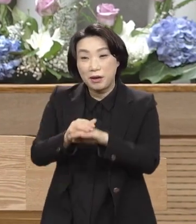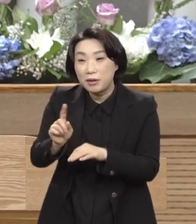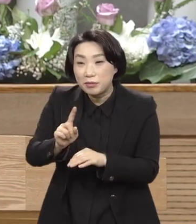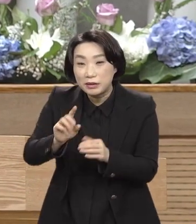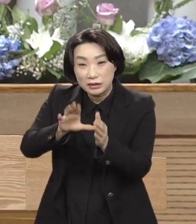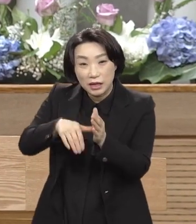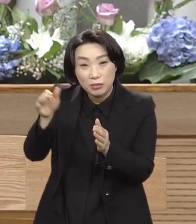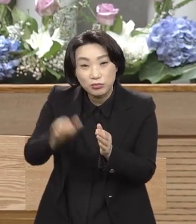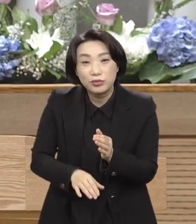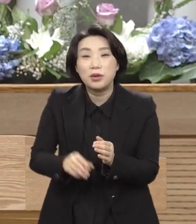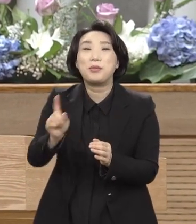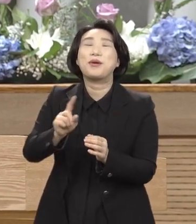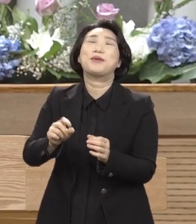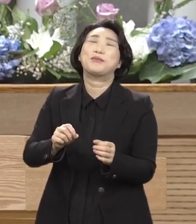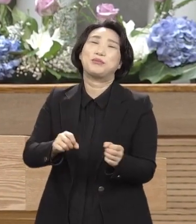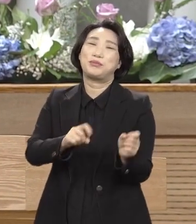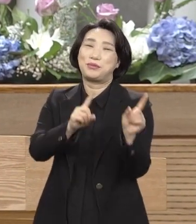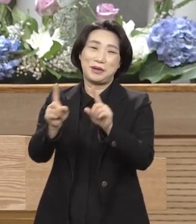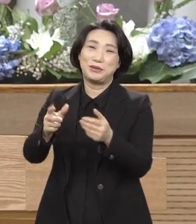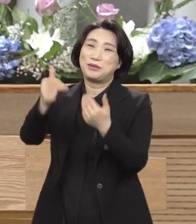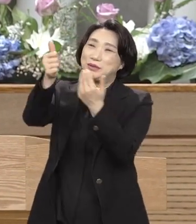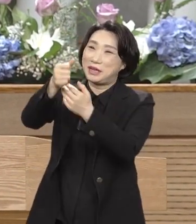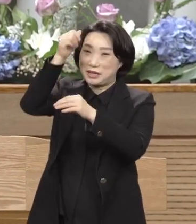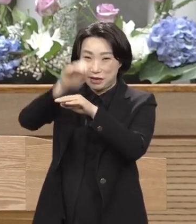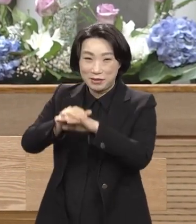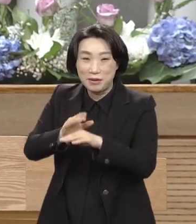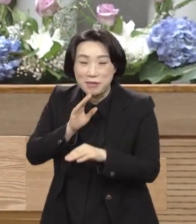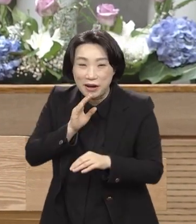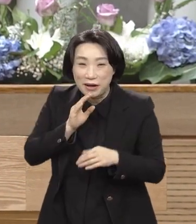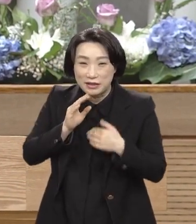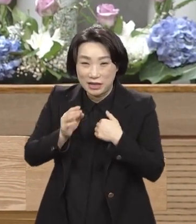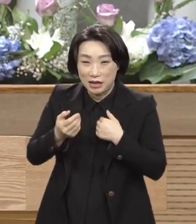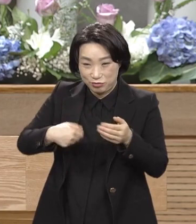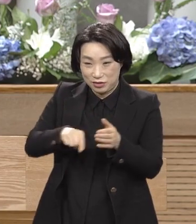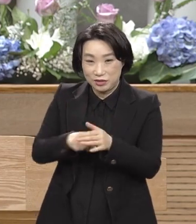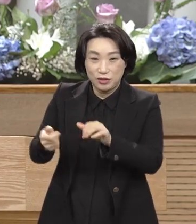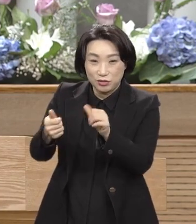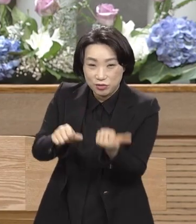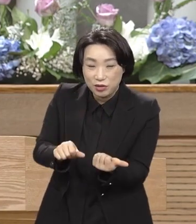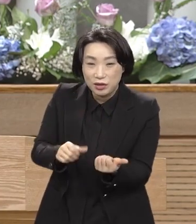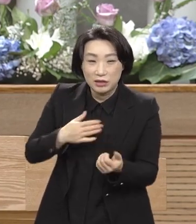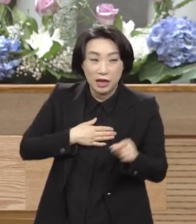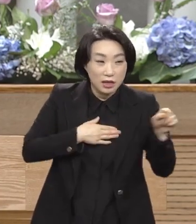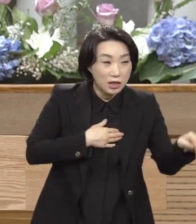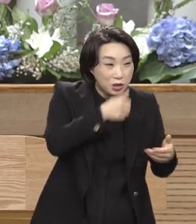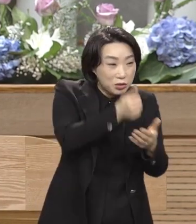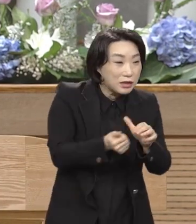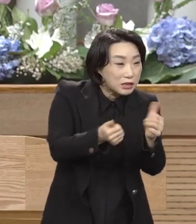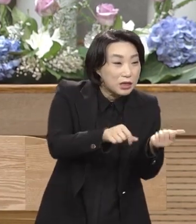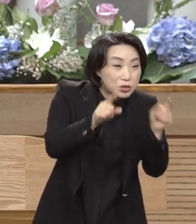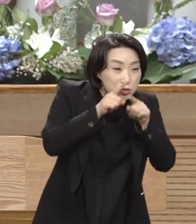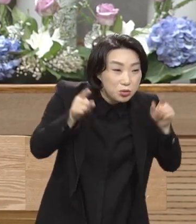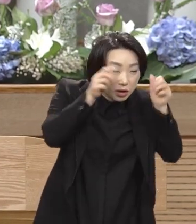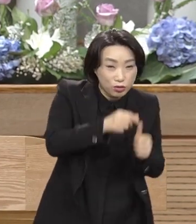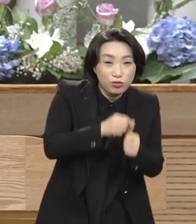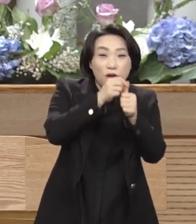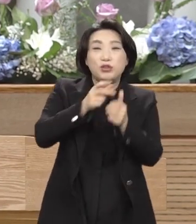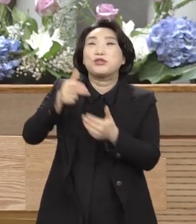부활의 주님께 다우의 주거소체와 사망과 지옥에서 구원하시는 감사한 예배였다 이